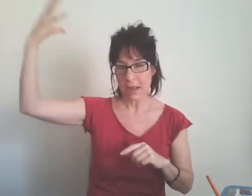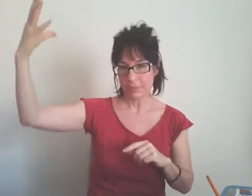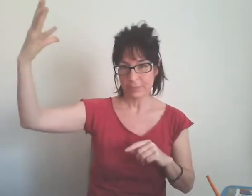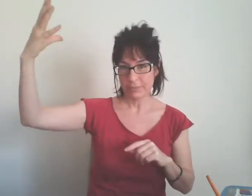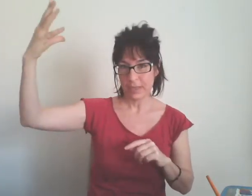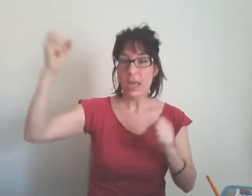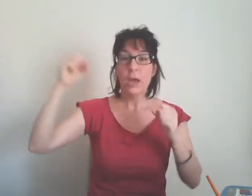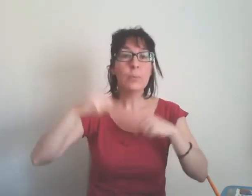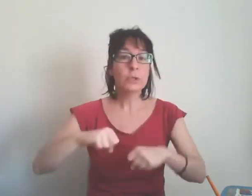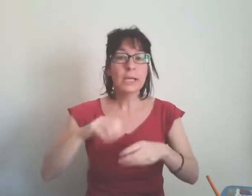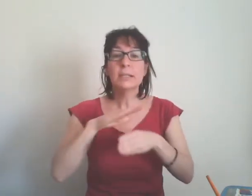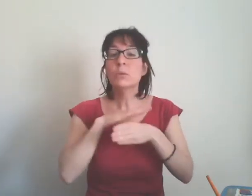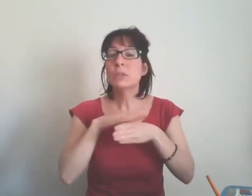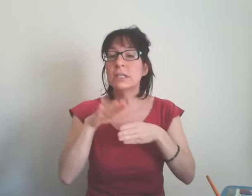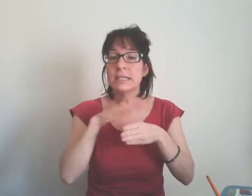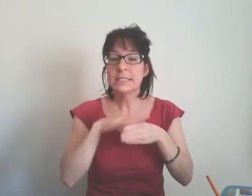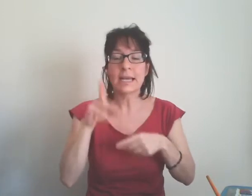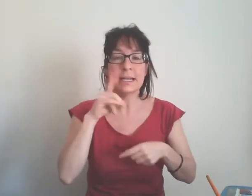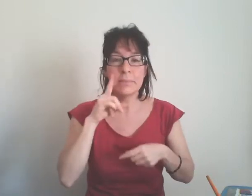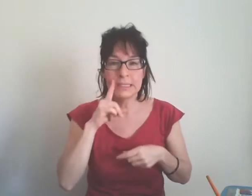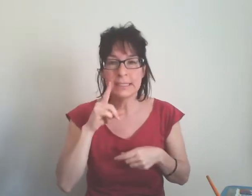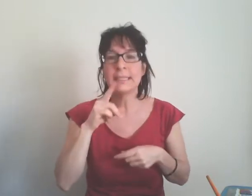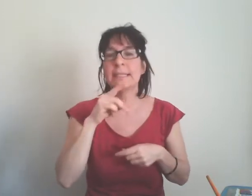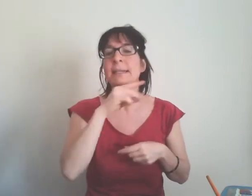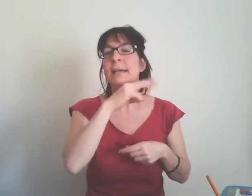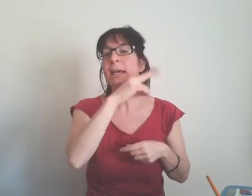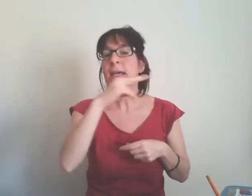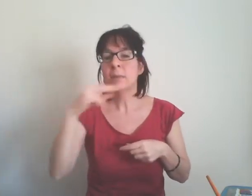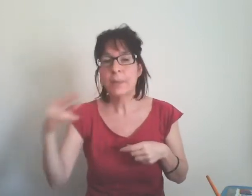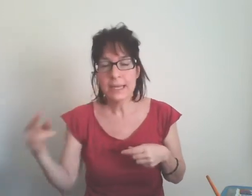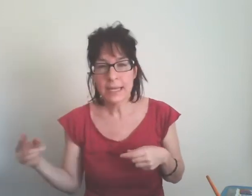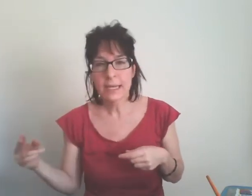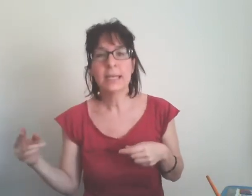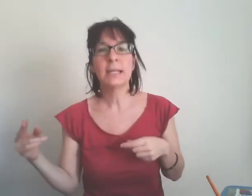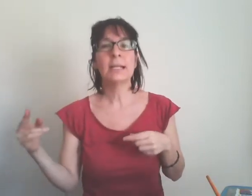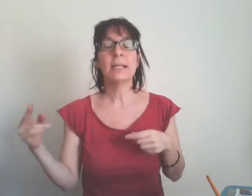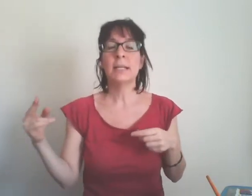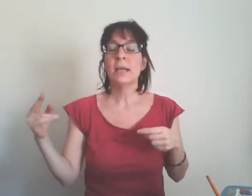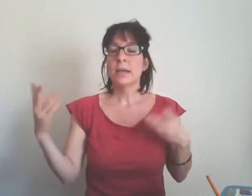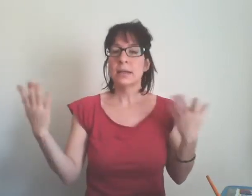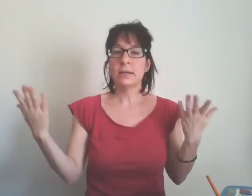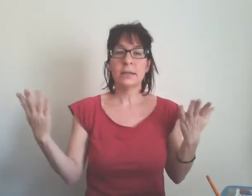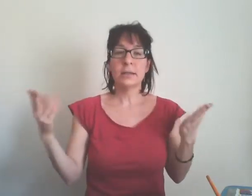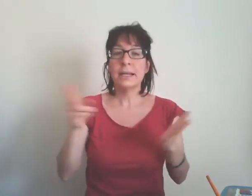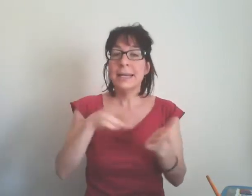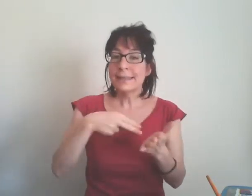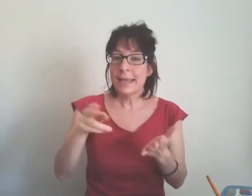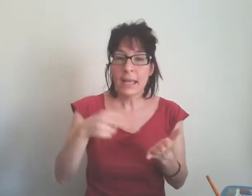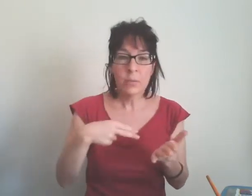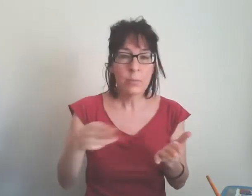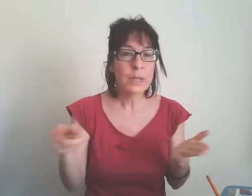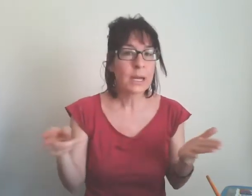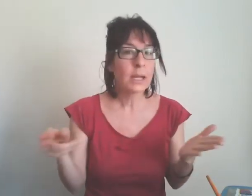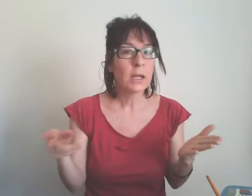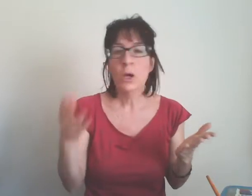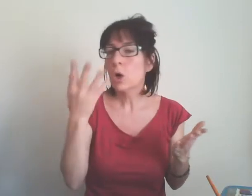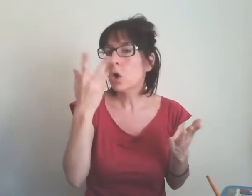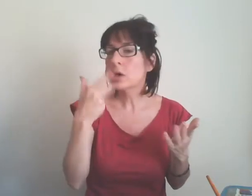potete utilizzare le matite i pennarelli le tempere cosa